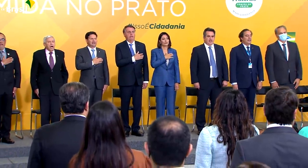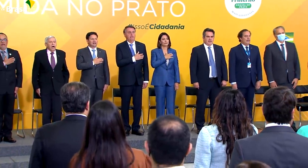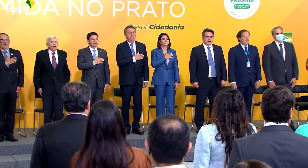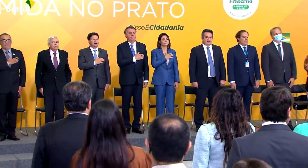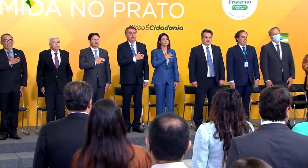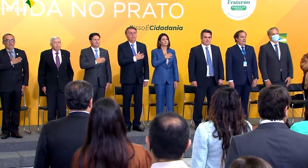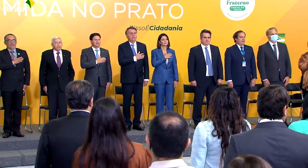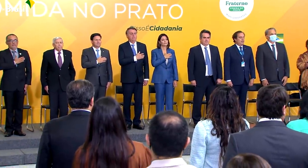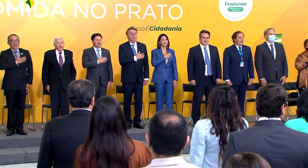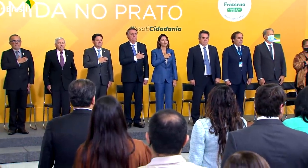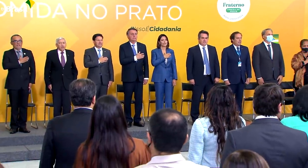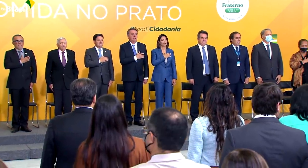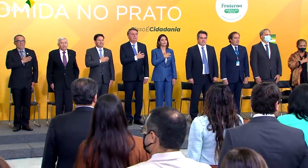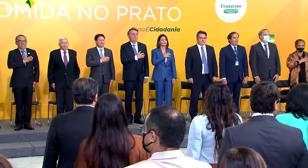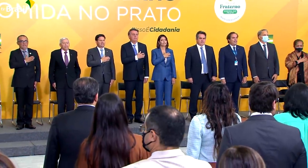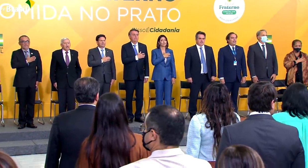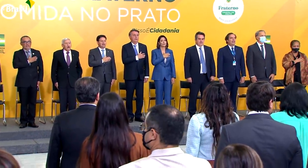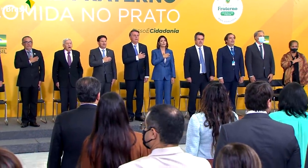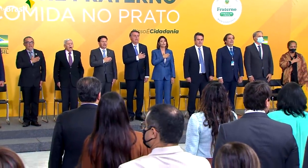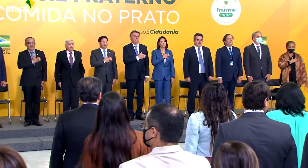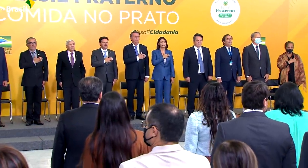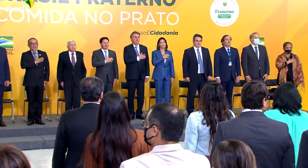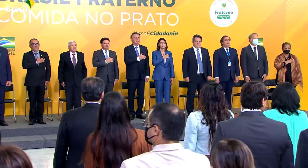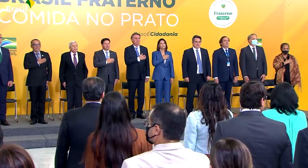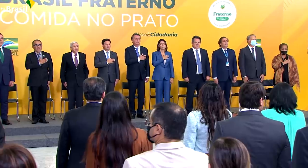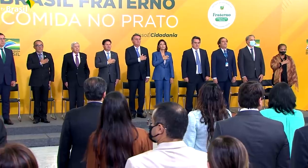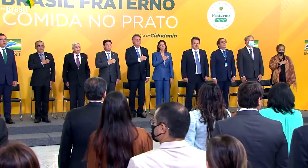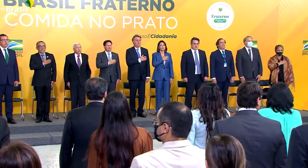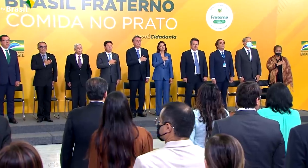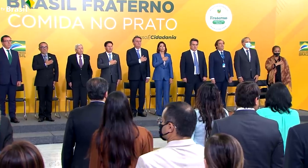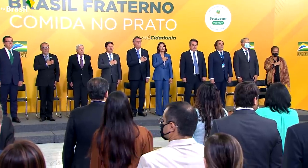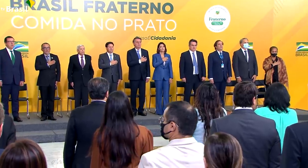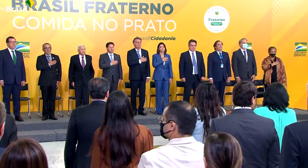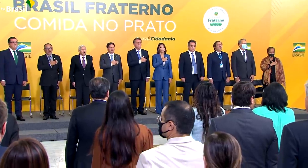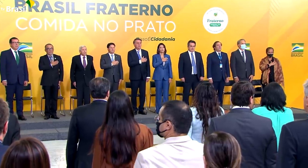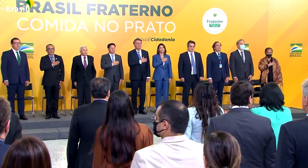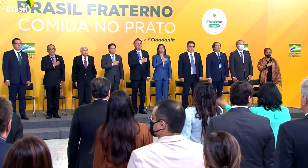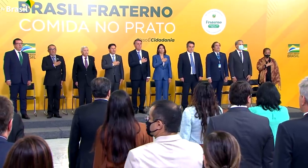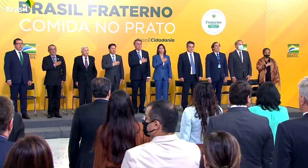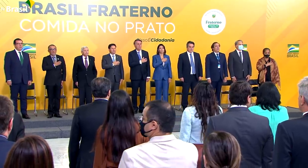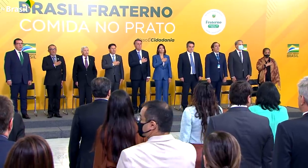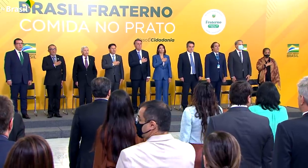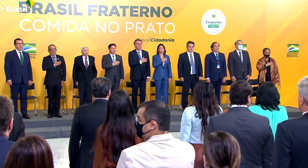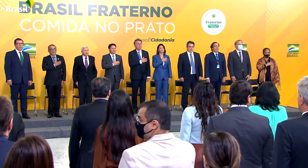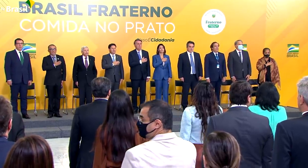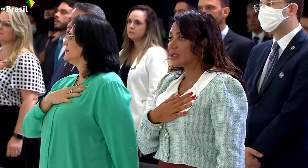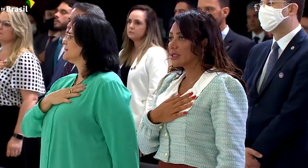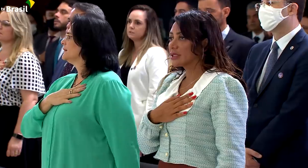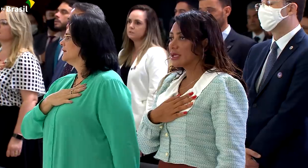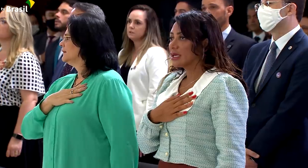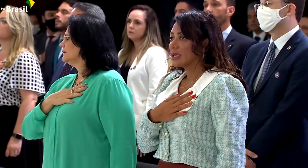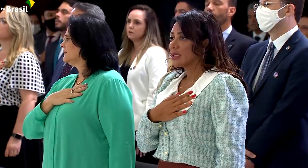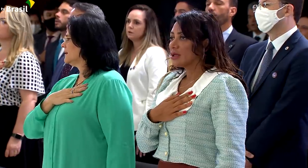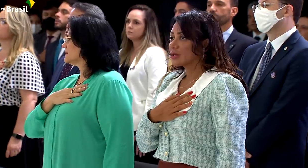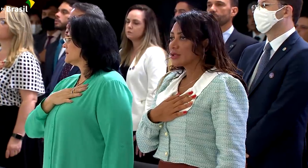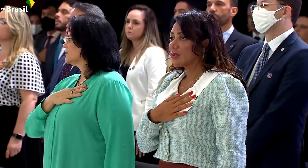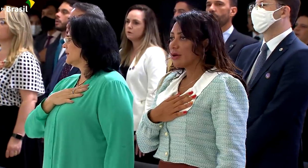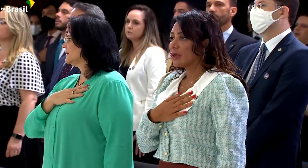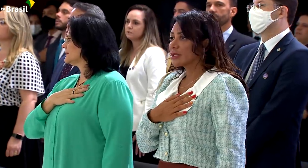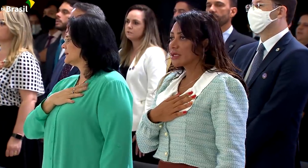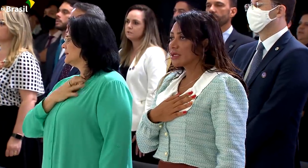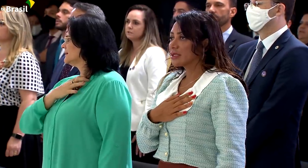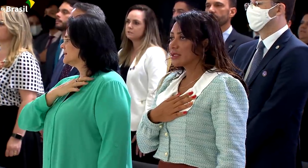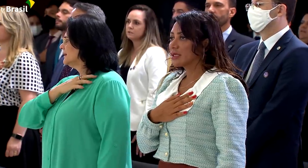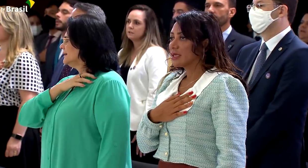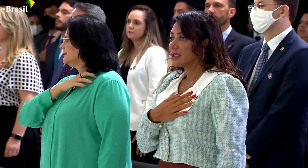a terra, mais barriga, teus risonhos, lindos campos, tem mais flores. Nossos